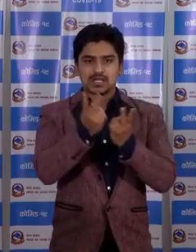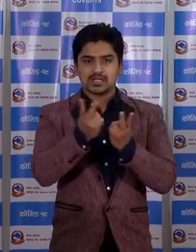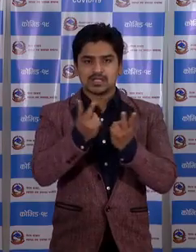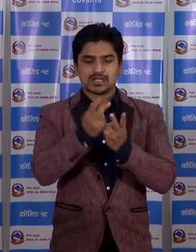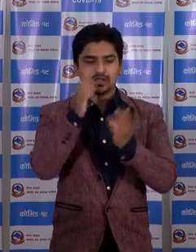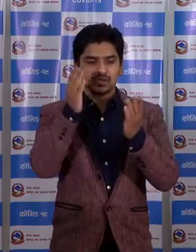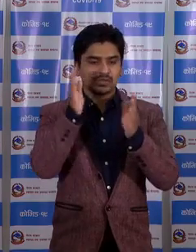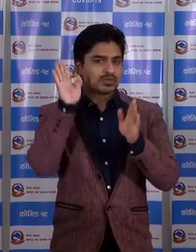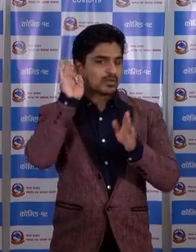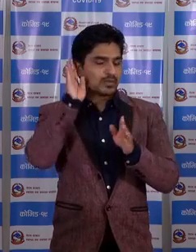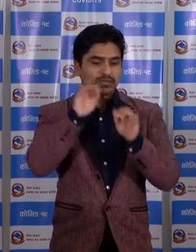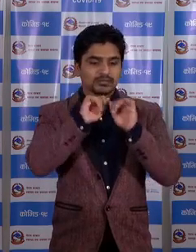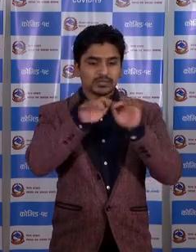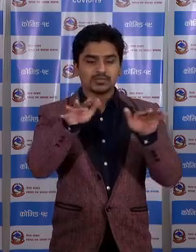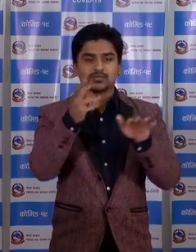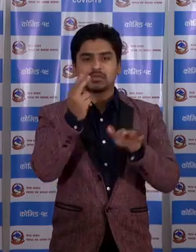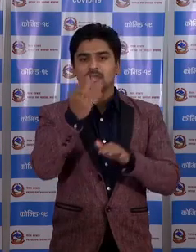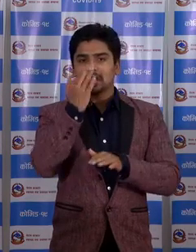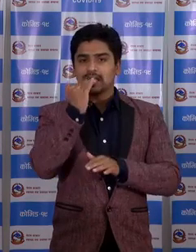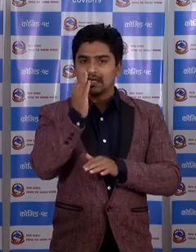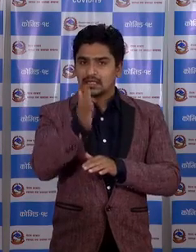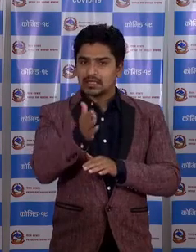सम्माचार हरू आयको उनाले